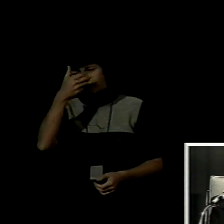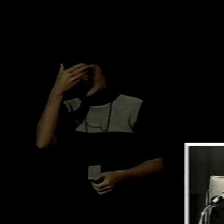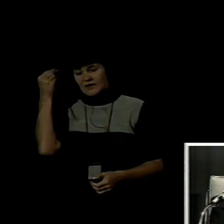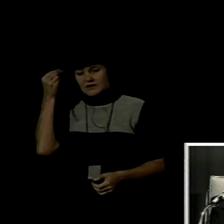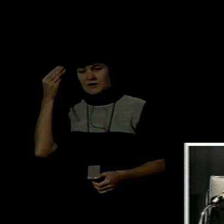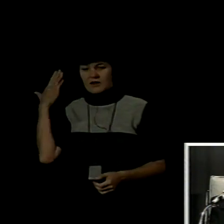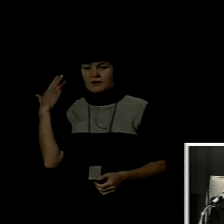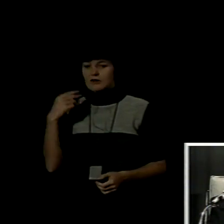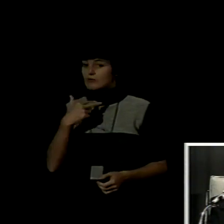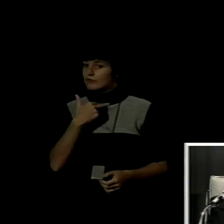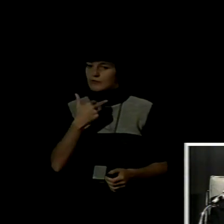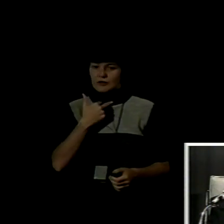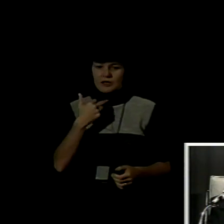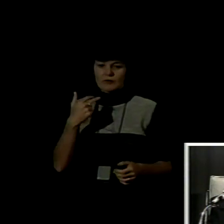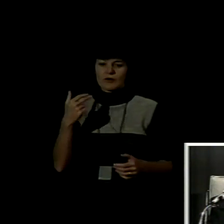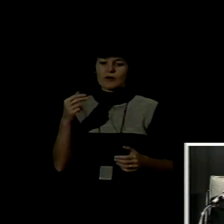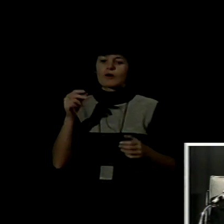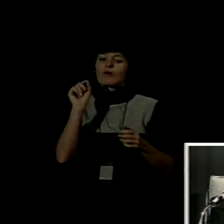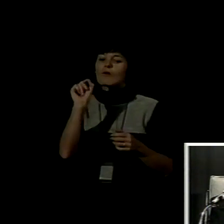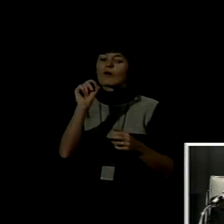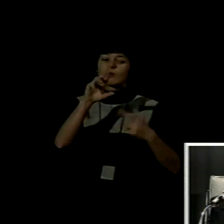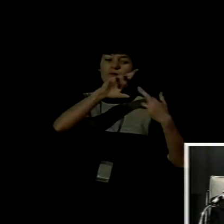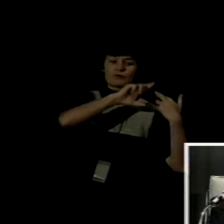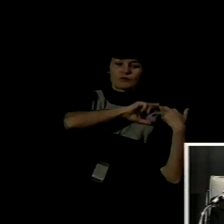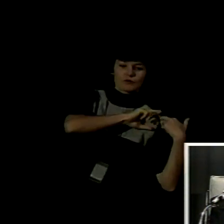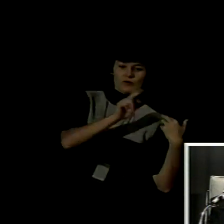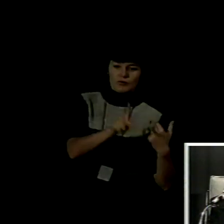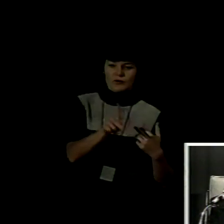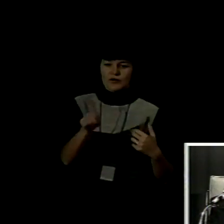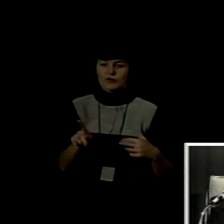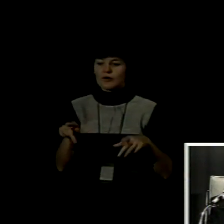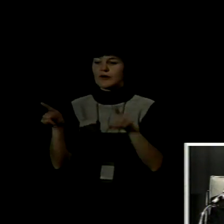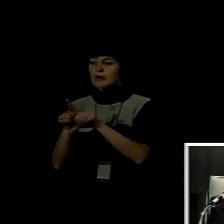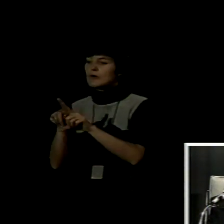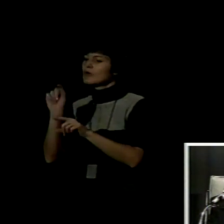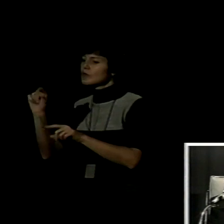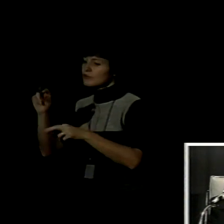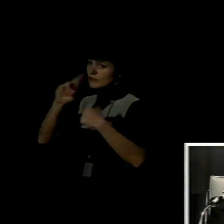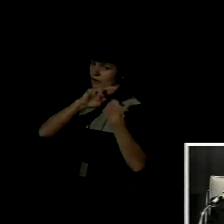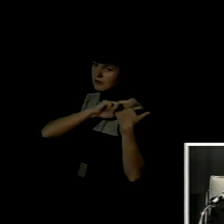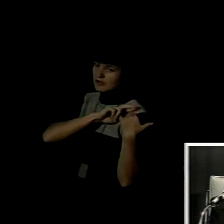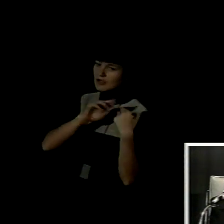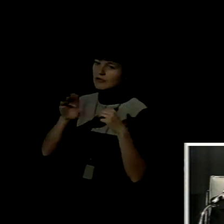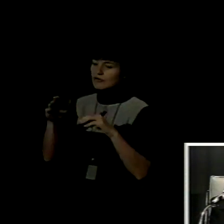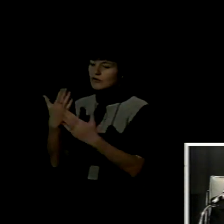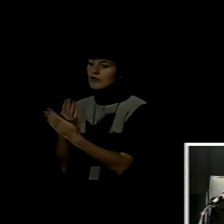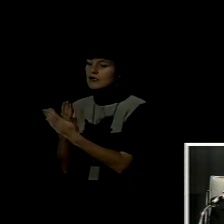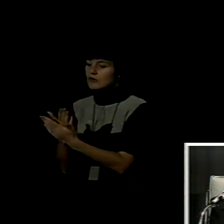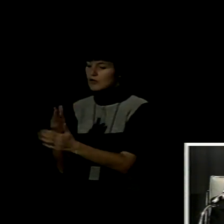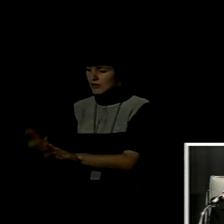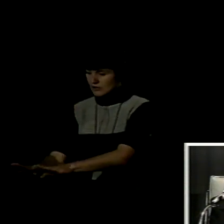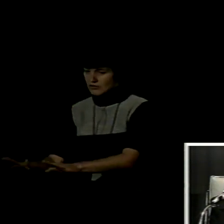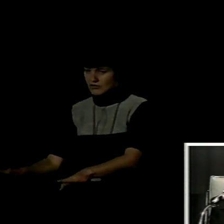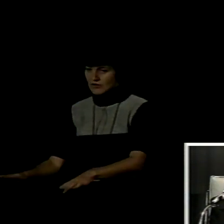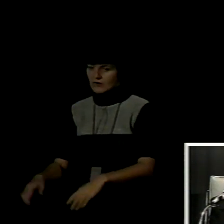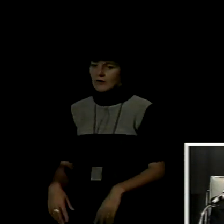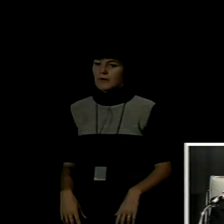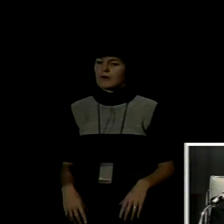los docentes y de los estudiantes en las escuelas las expectativas sociales e institucionales con